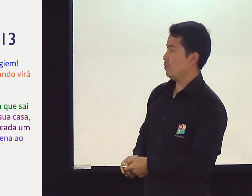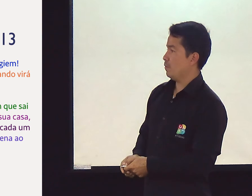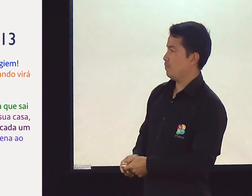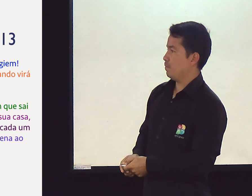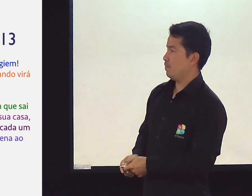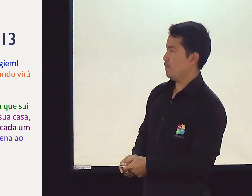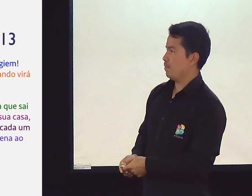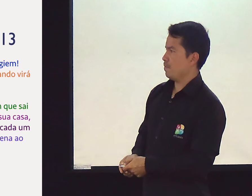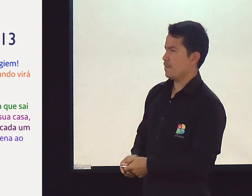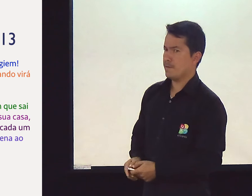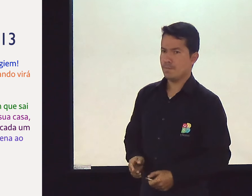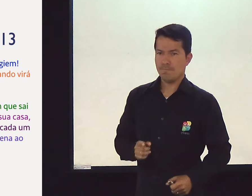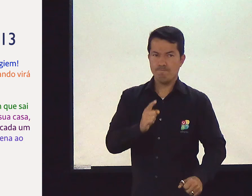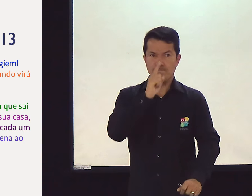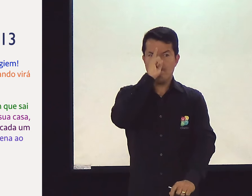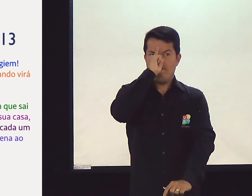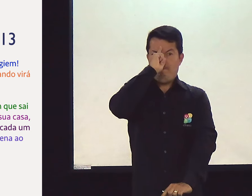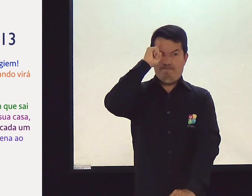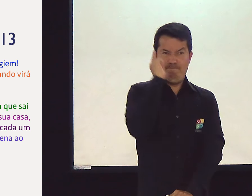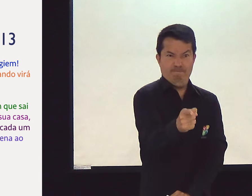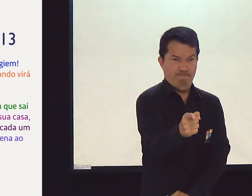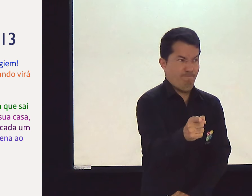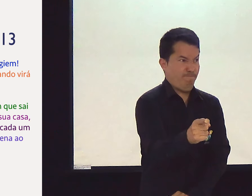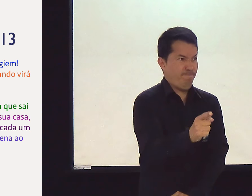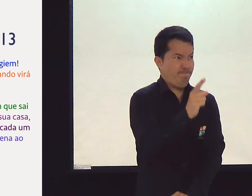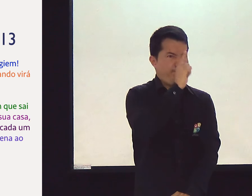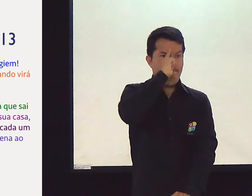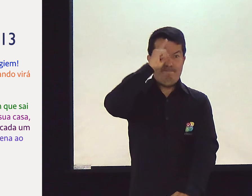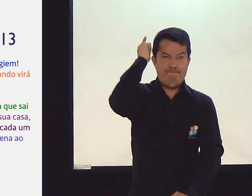E ordena. Manda. Né?